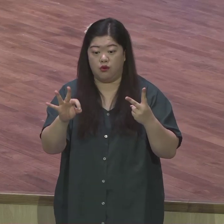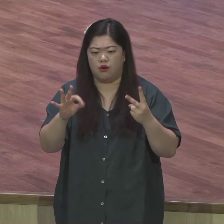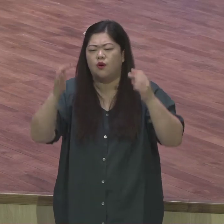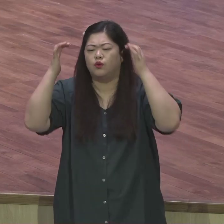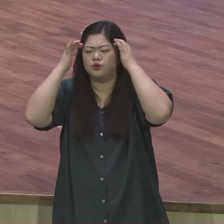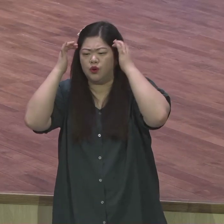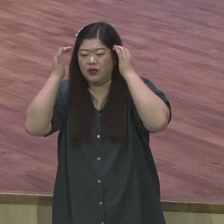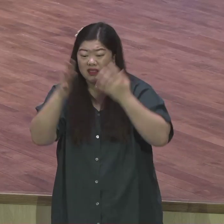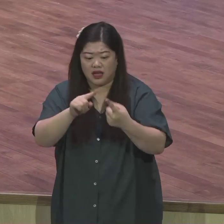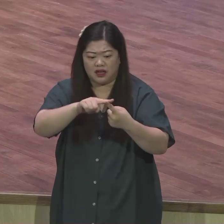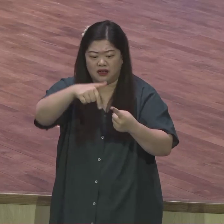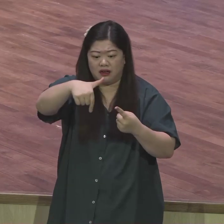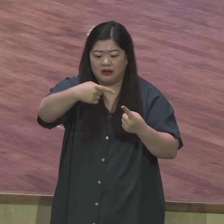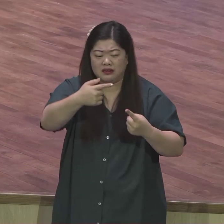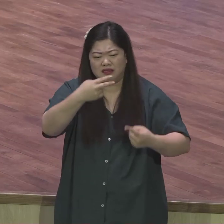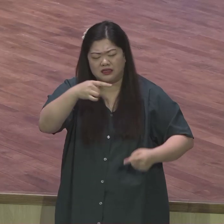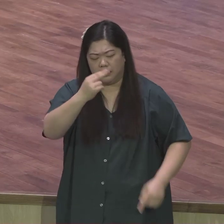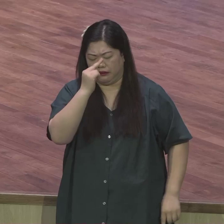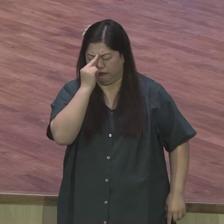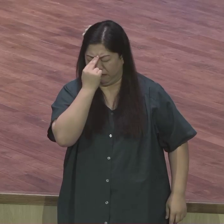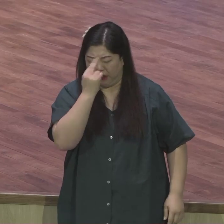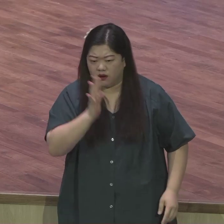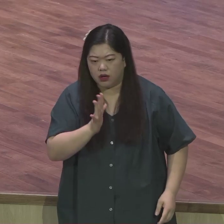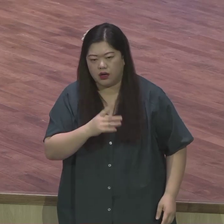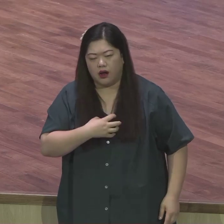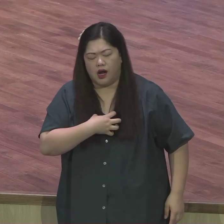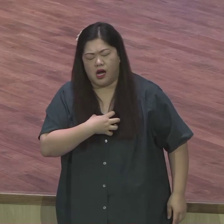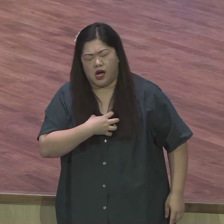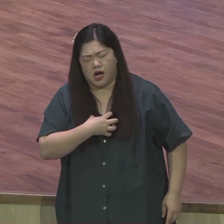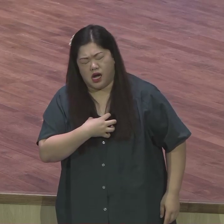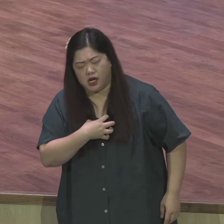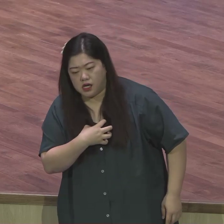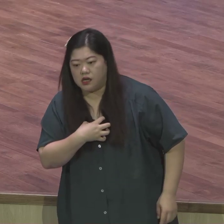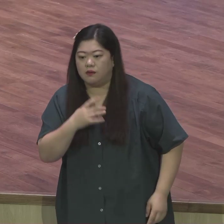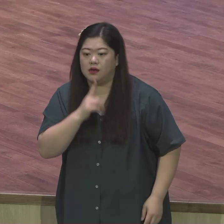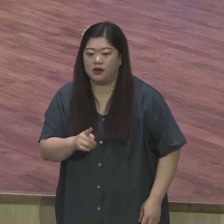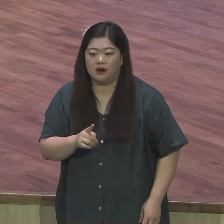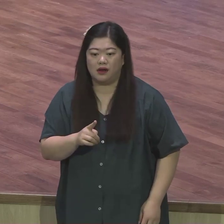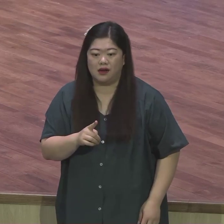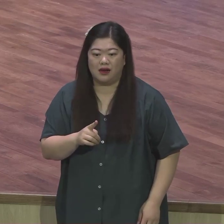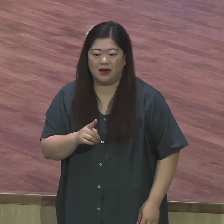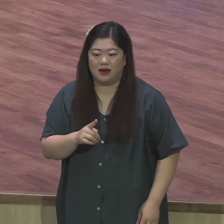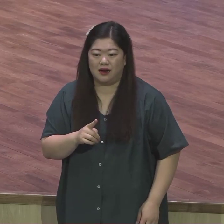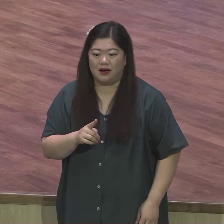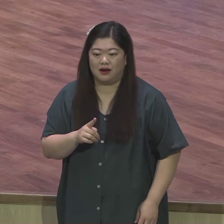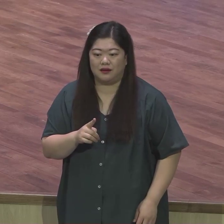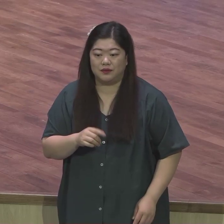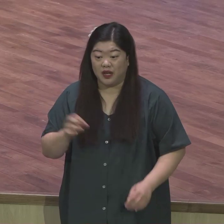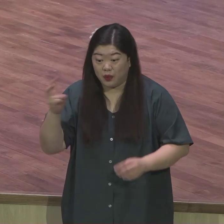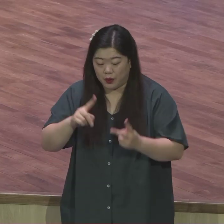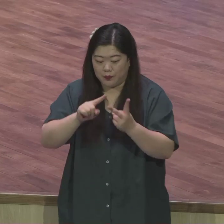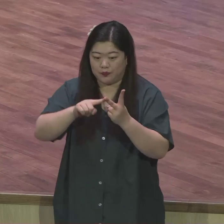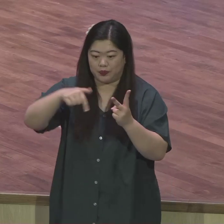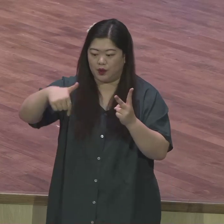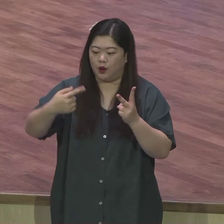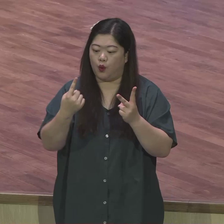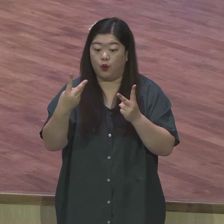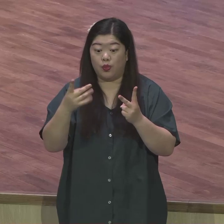큰 근심 큰 근심 단순한 고통이 아니라 그치지 않는 고통